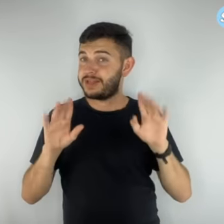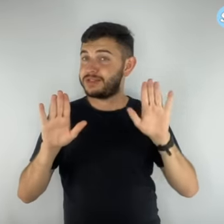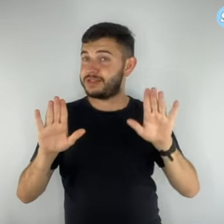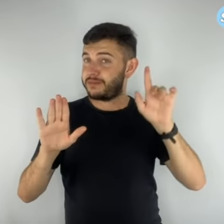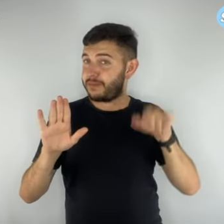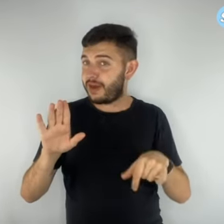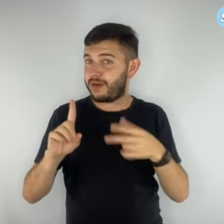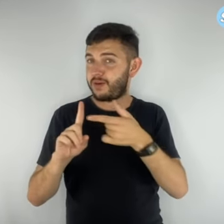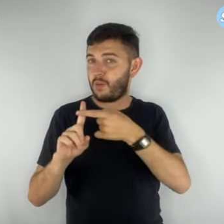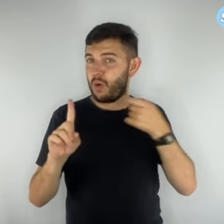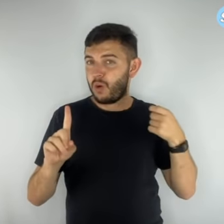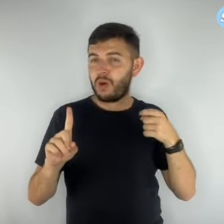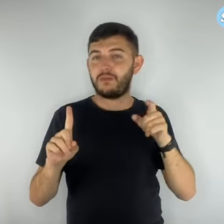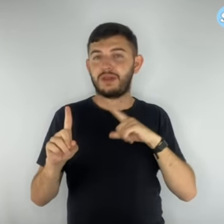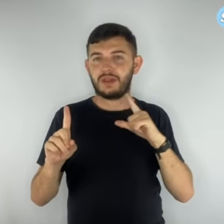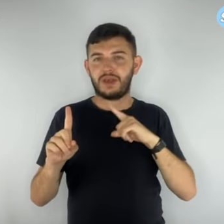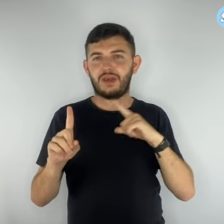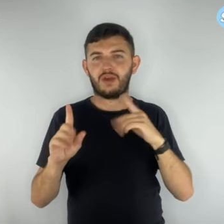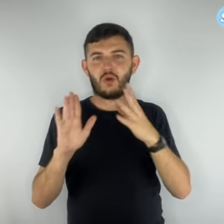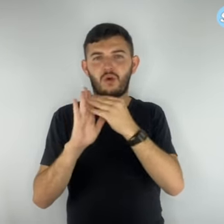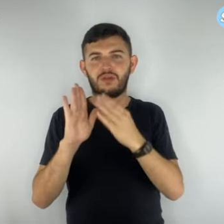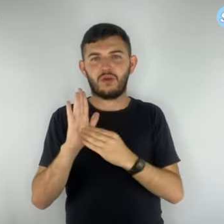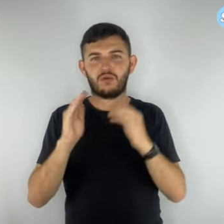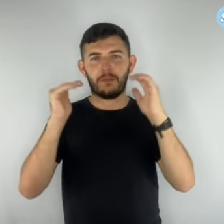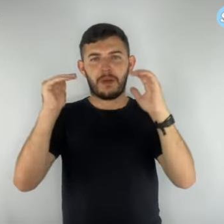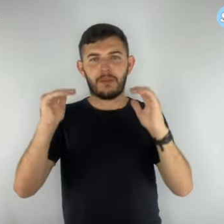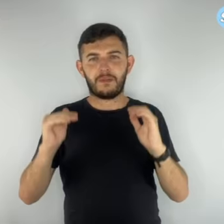algumas matérias que falam sobre o golpe telefônico.